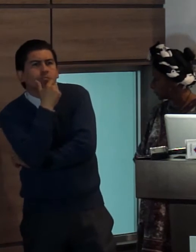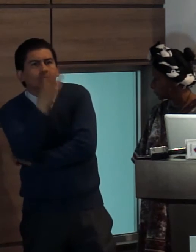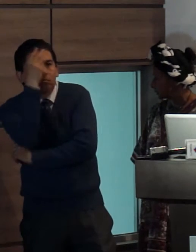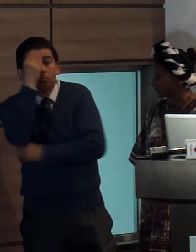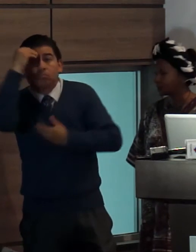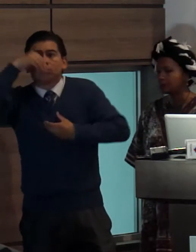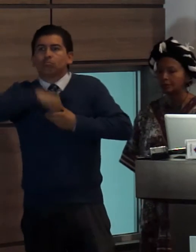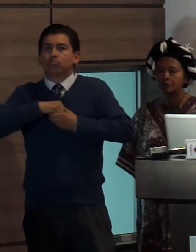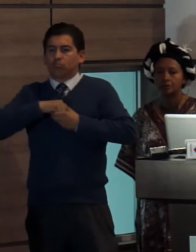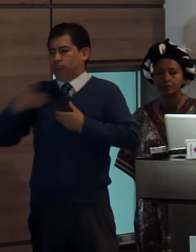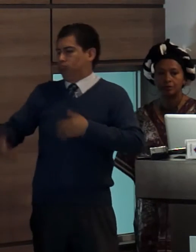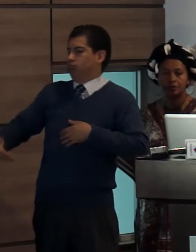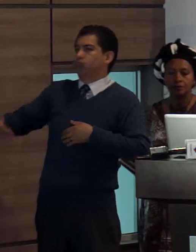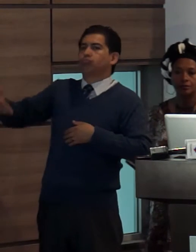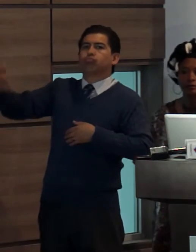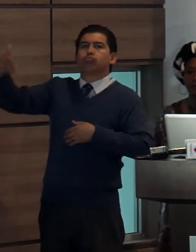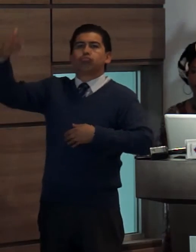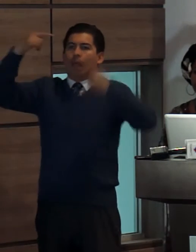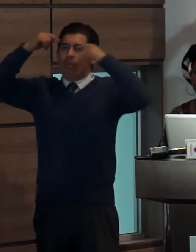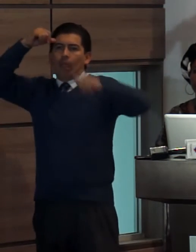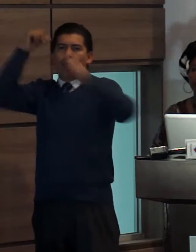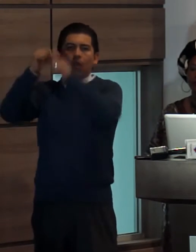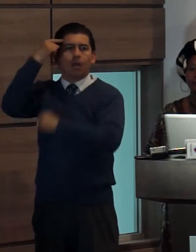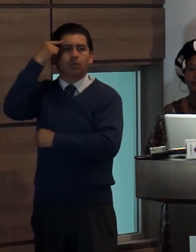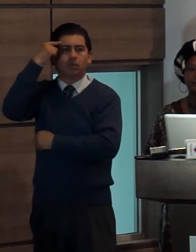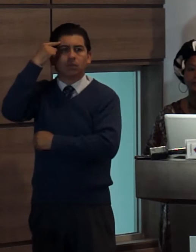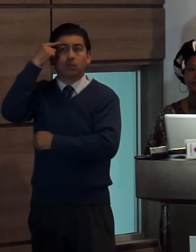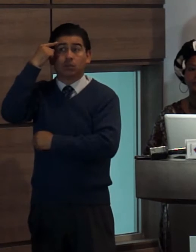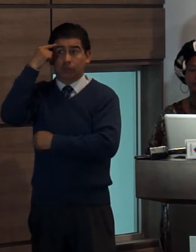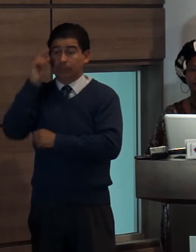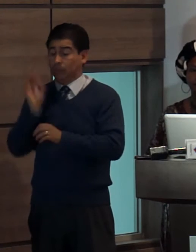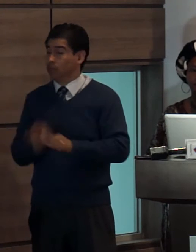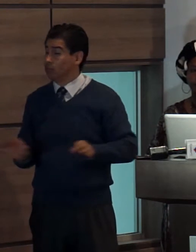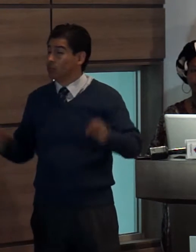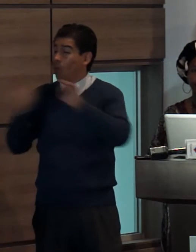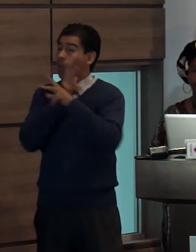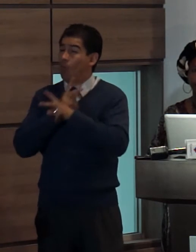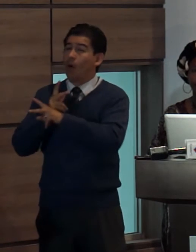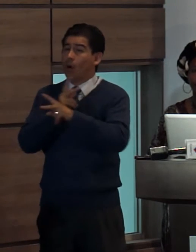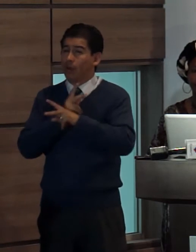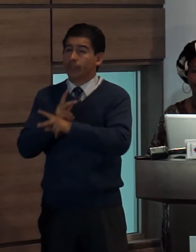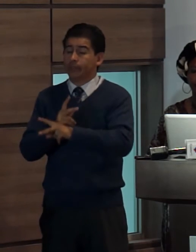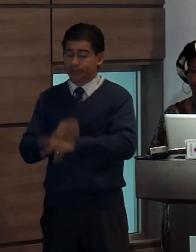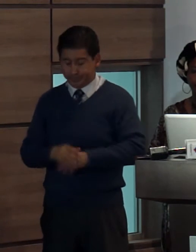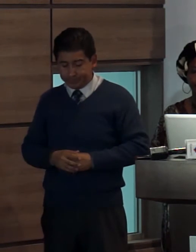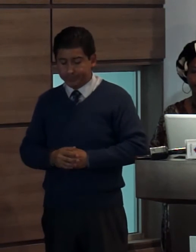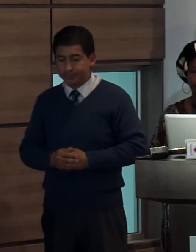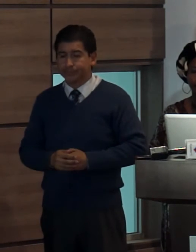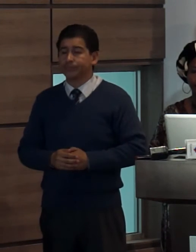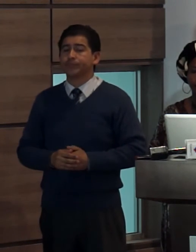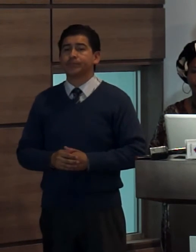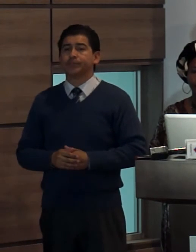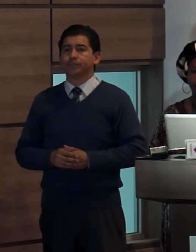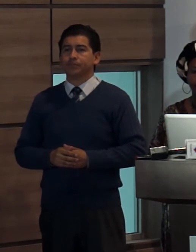tanto el contenido como las imágenes son decisivos para contribuir a fabricar una idea del mundo